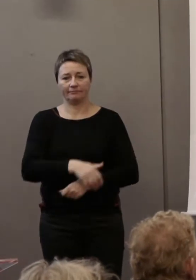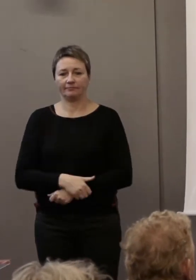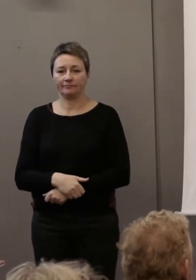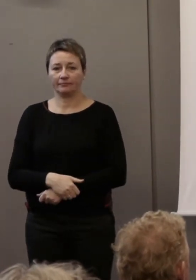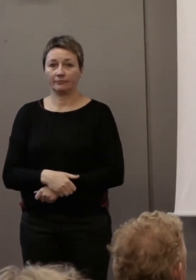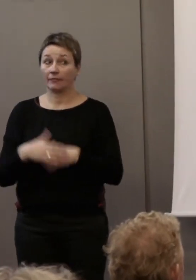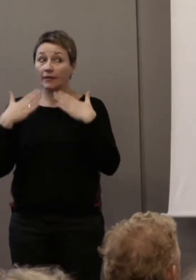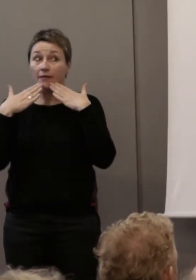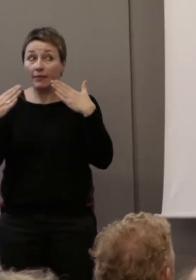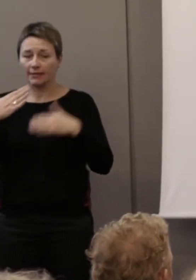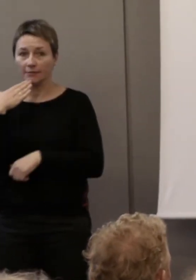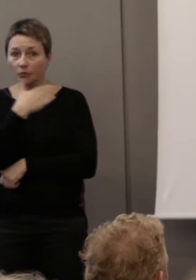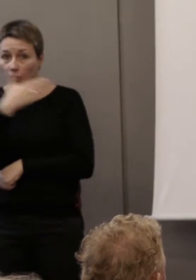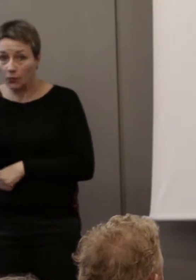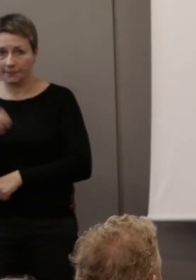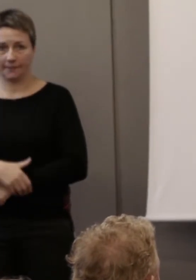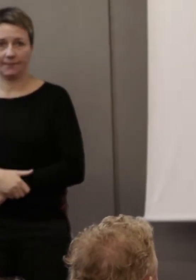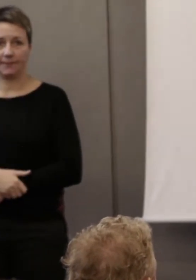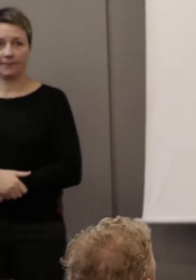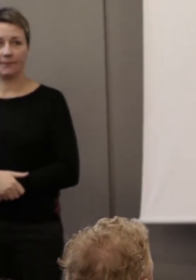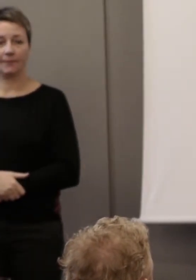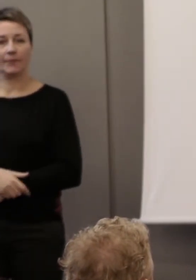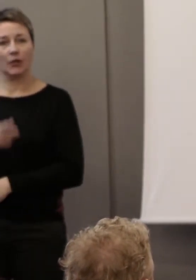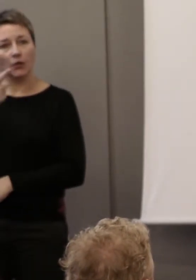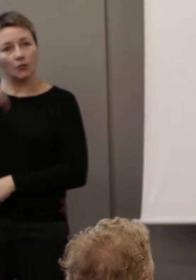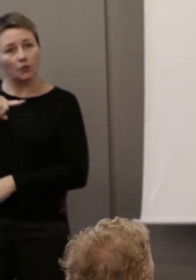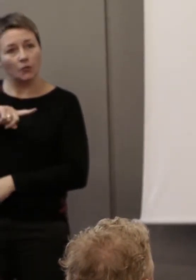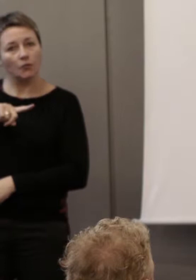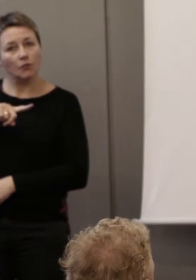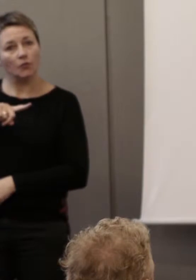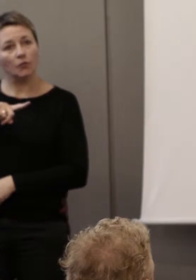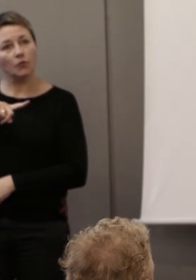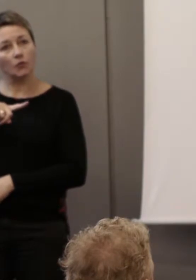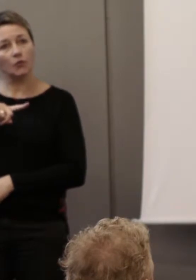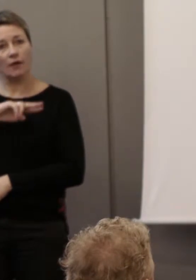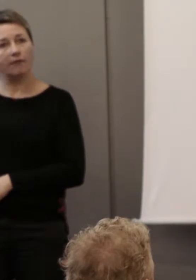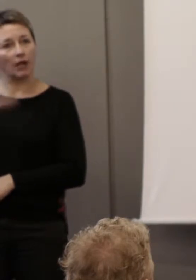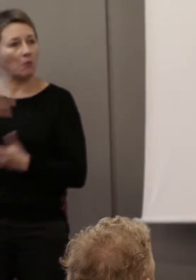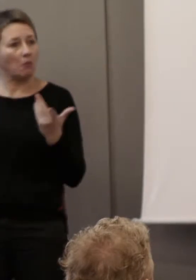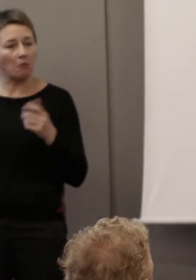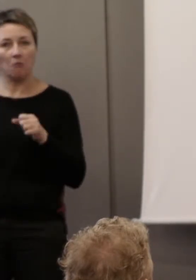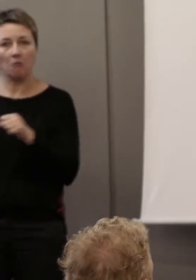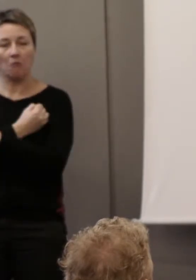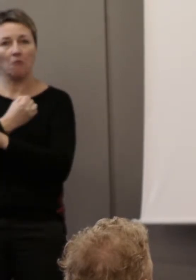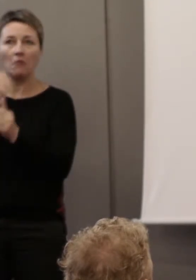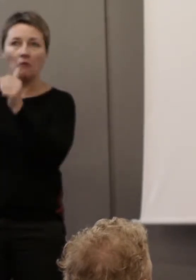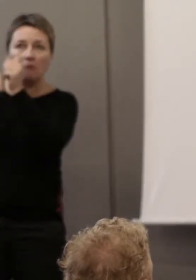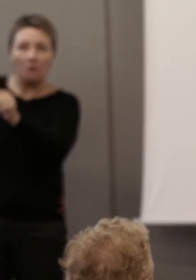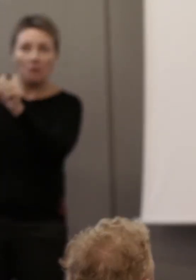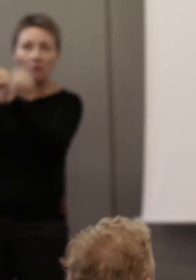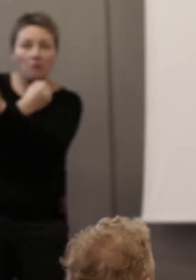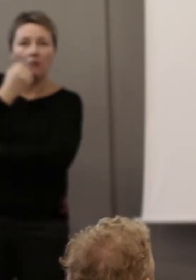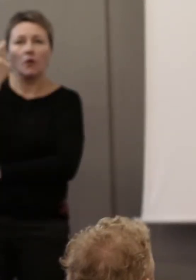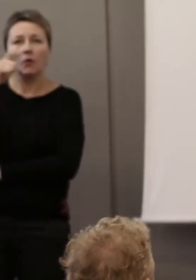Merci, bonjour à tous. Nous avons battu un record par rapport aux années précédentes.